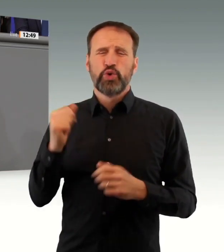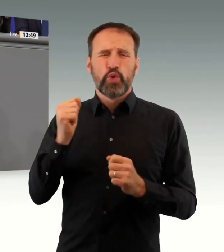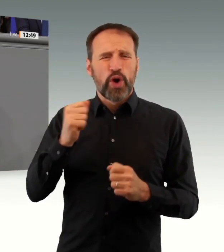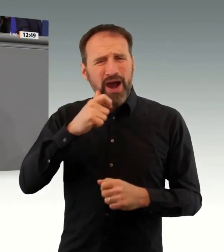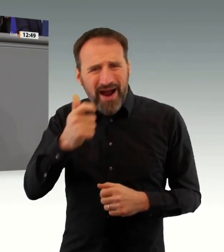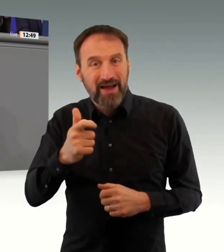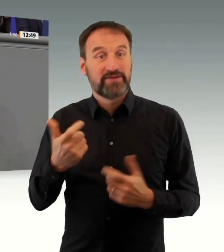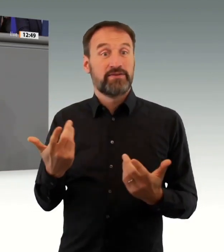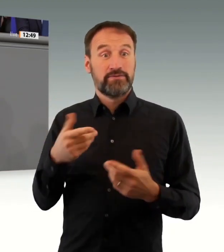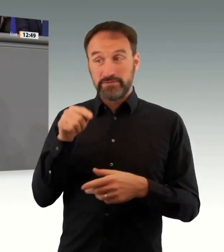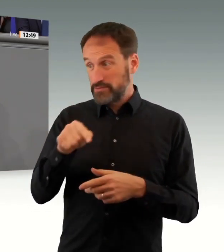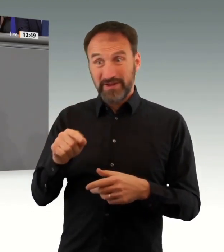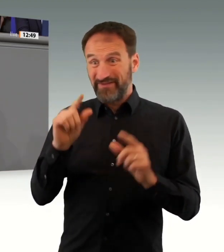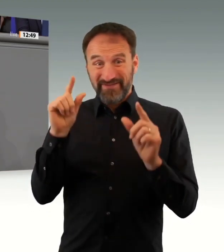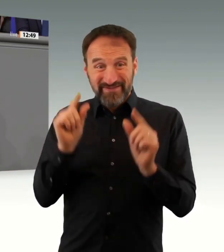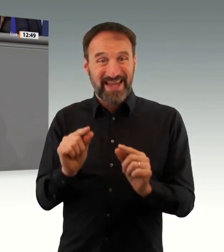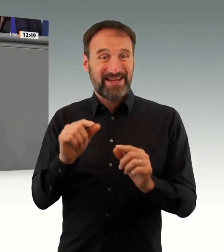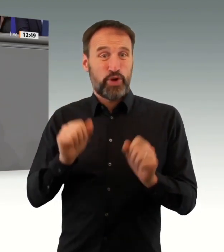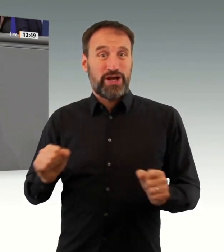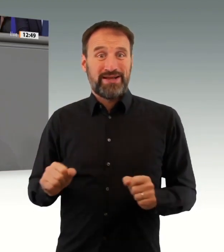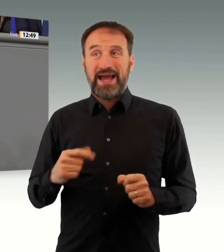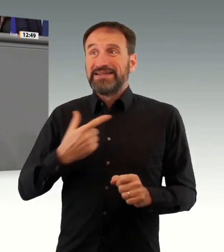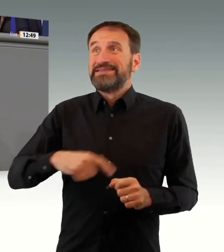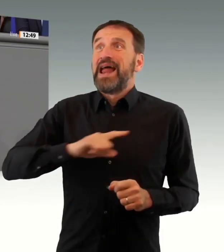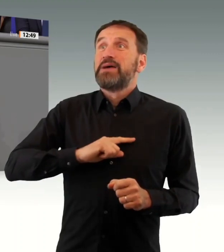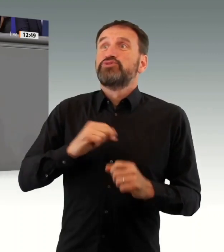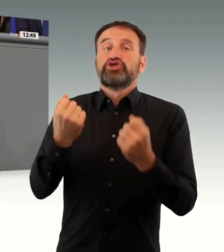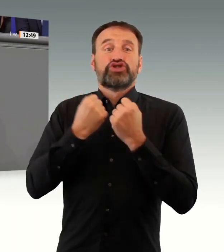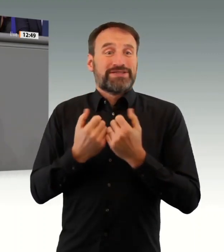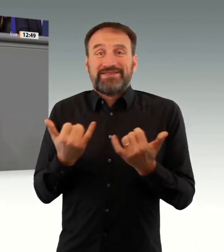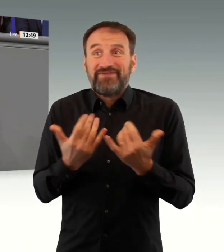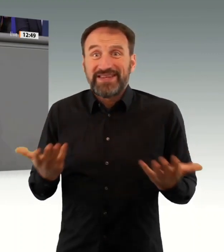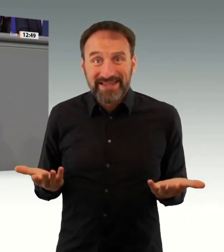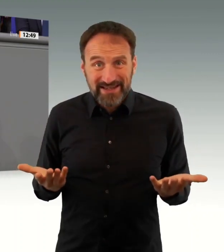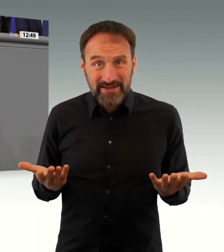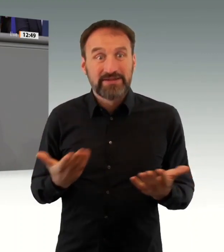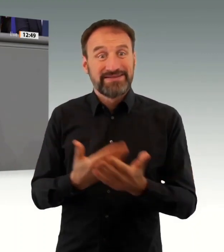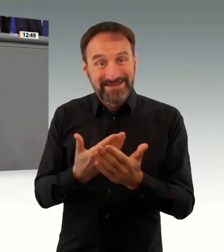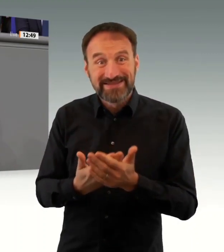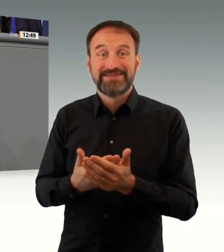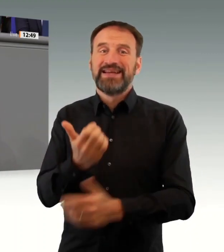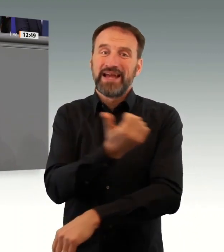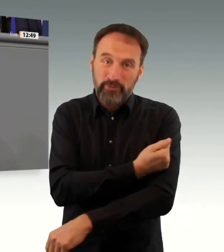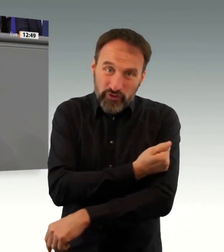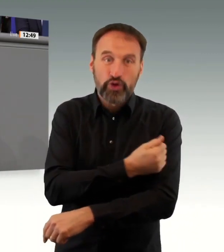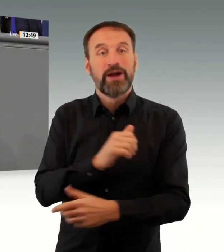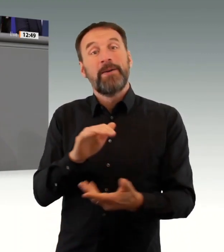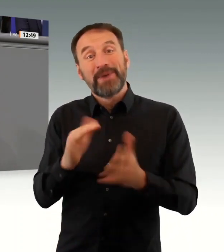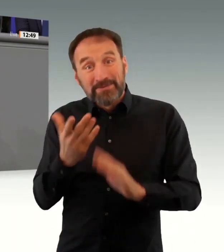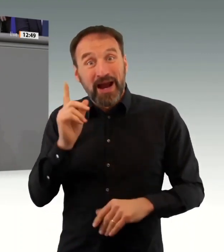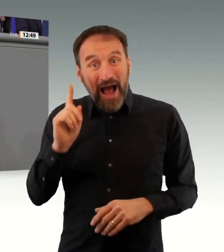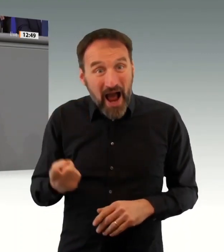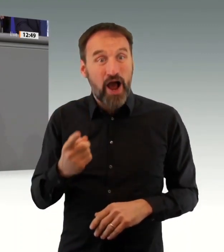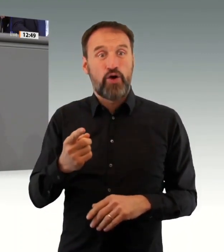Wissenschaften, die Leopoldina, hat eine einrichtungsbezogene Impfpflicht nachdrücklich empfohlen und dabei